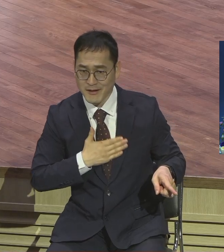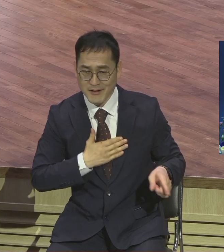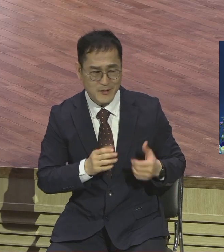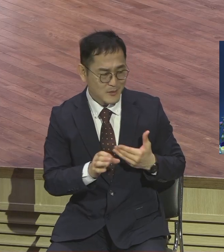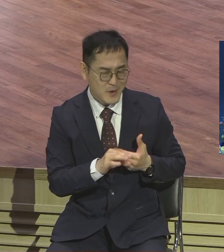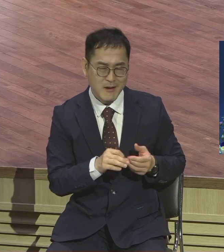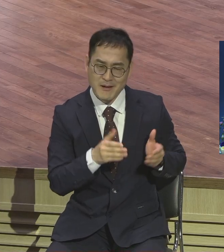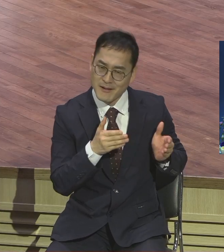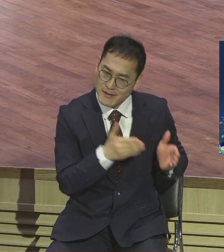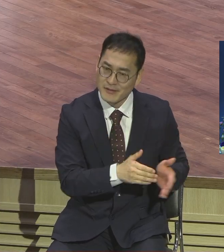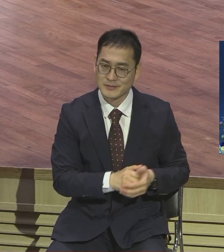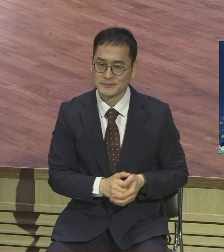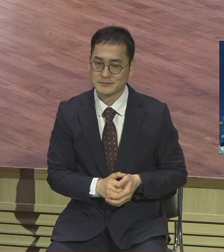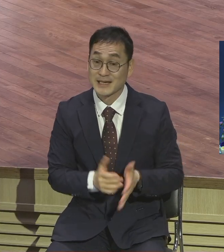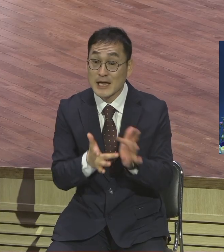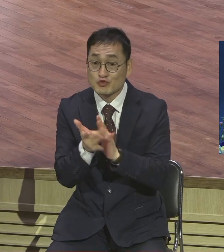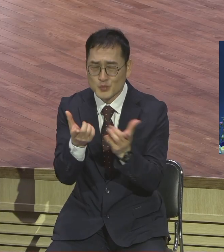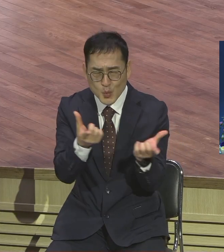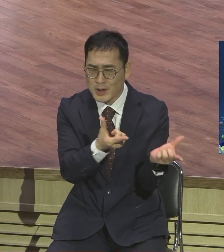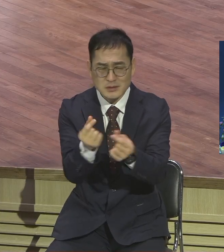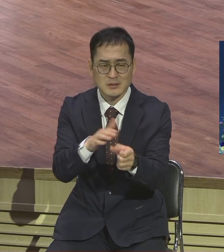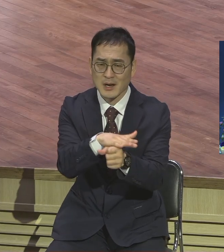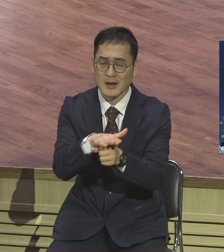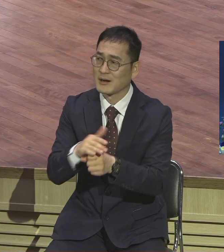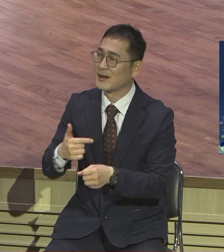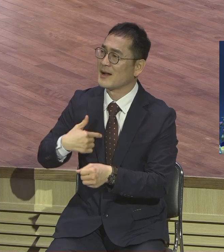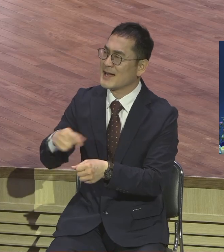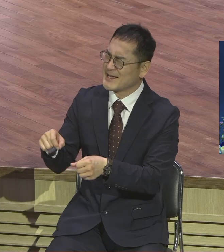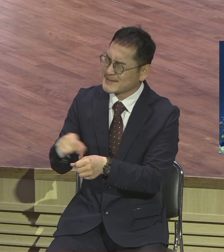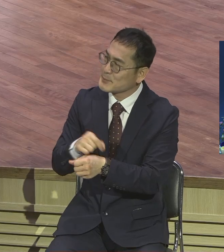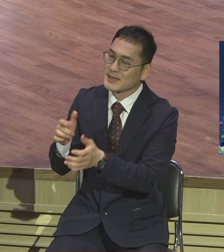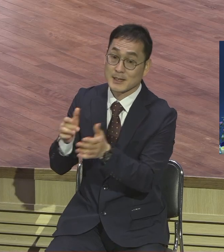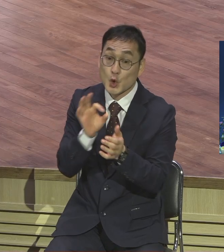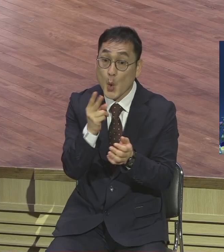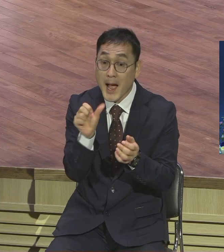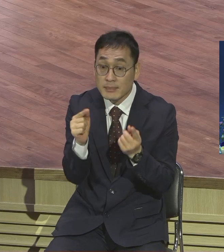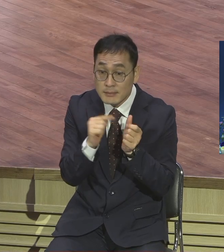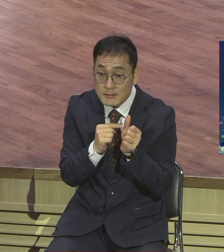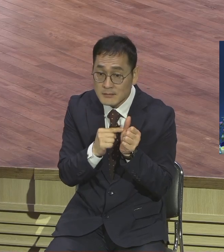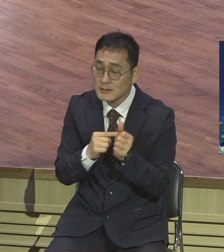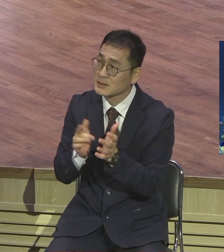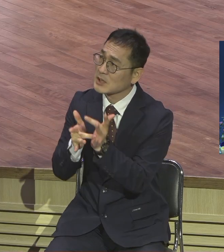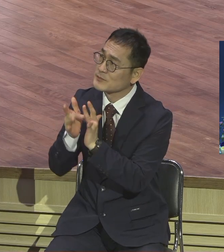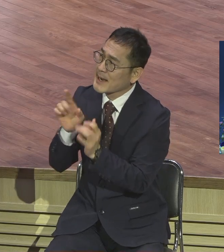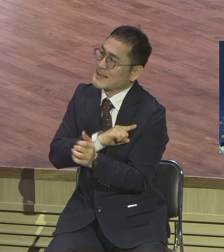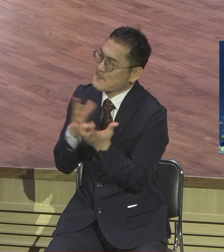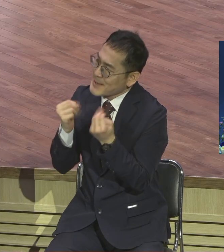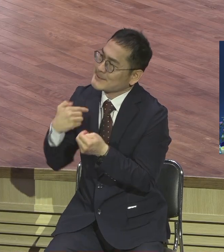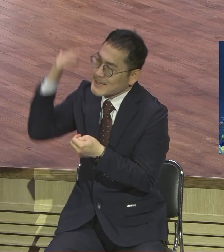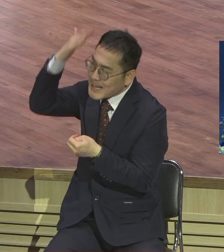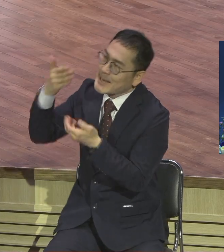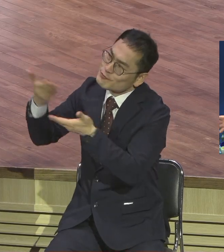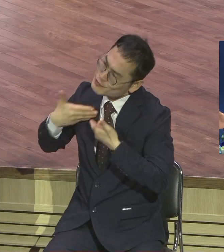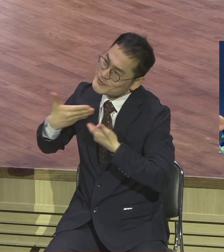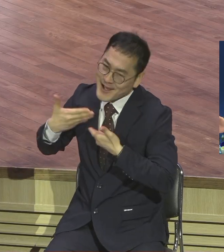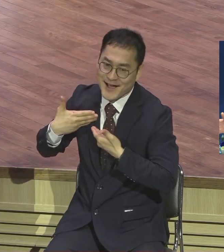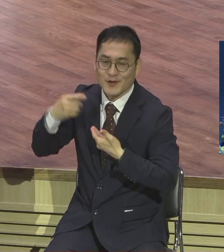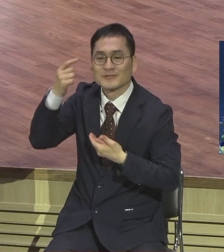왜 그리 사랑해 다 예수님을 사랑해 주는데 특별히 요한은 자기를 제일 사랑한다고 느껴져요 그래서 이 처음 만찬에도